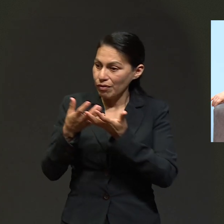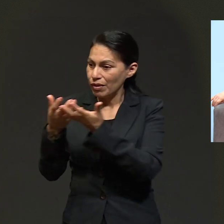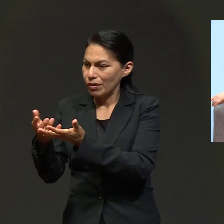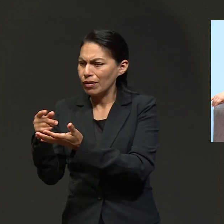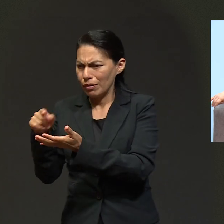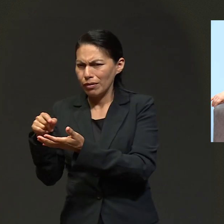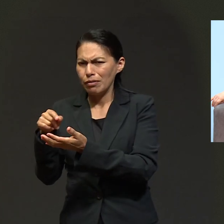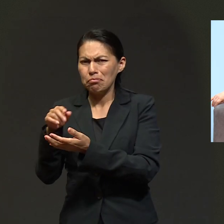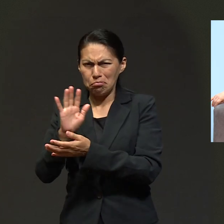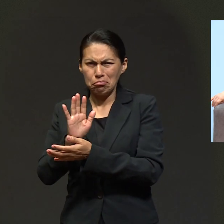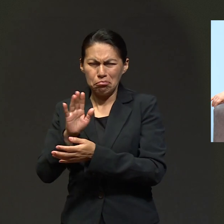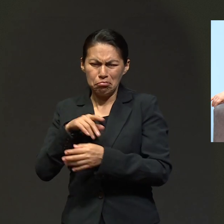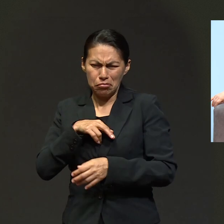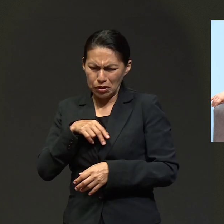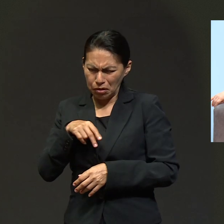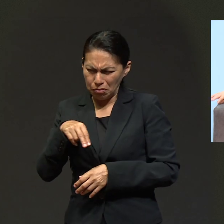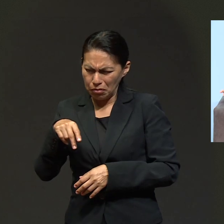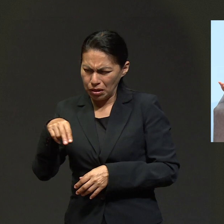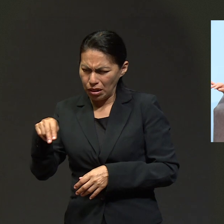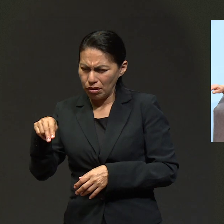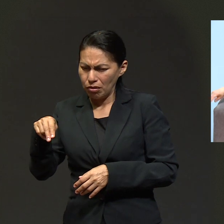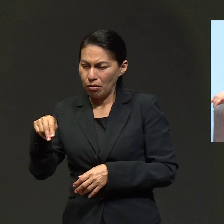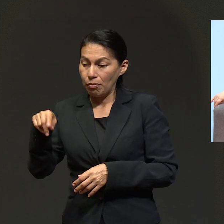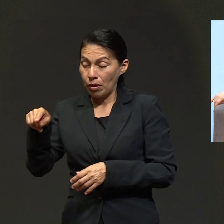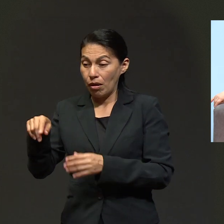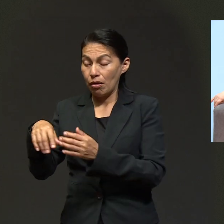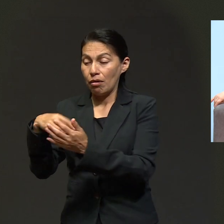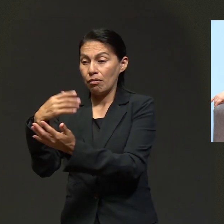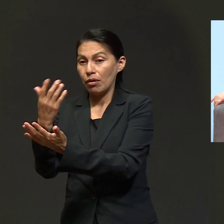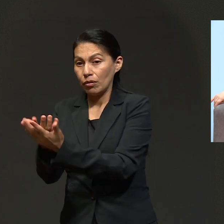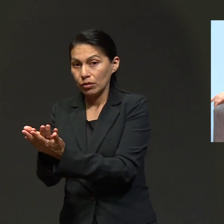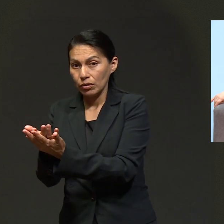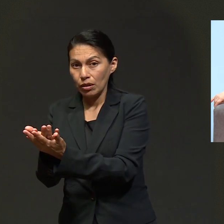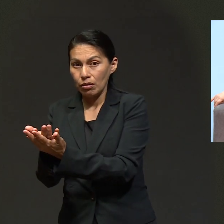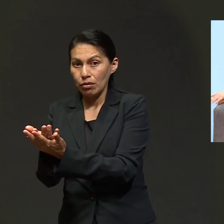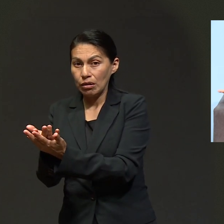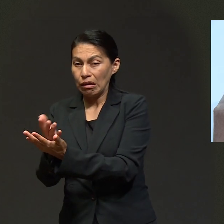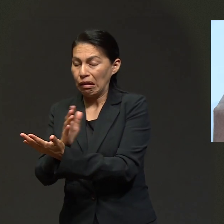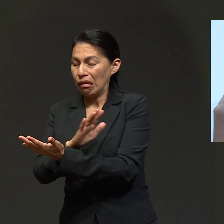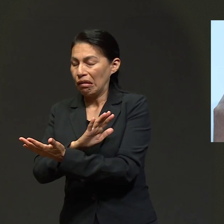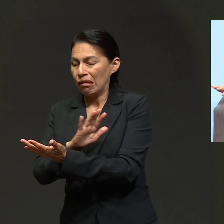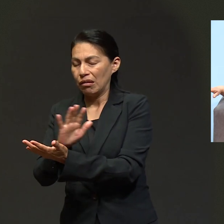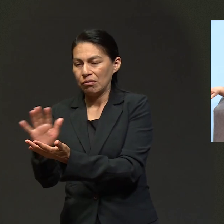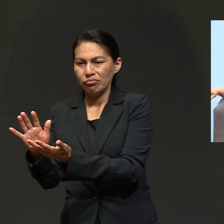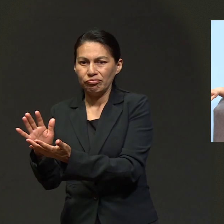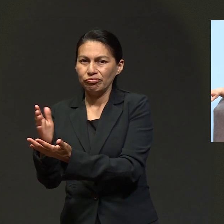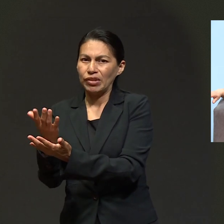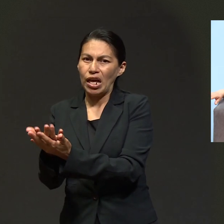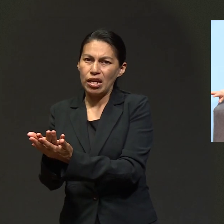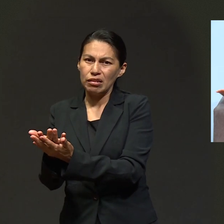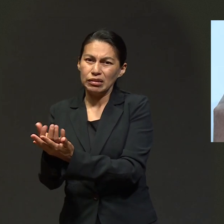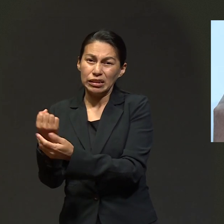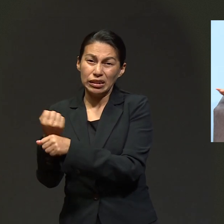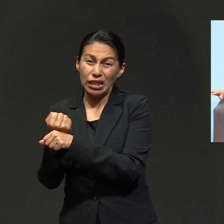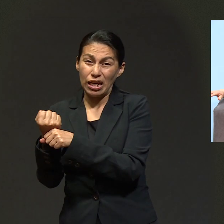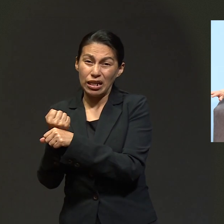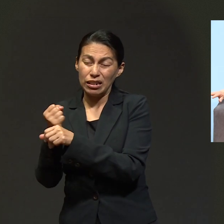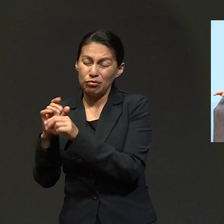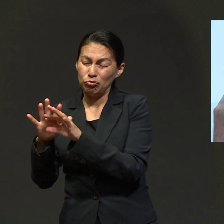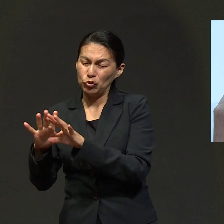los muchachos y prácticamente yo llegué caminando al hospital, pero una vez que me acostaron en la camilla,